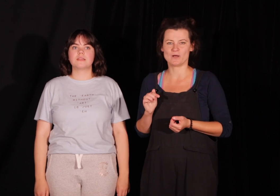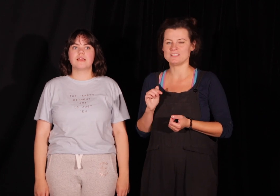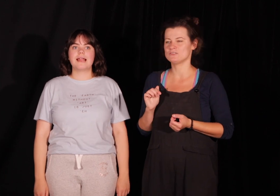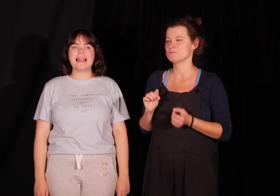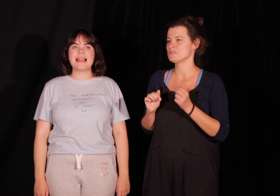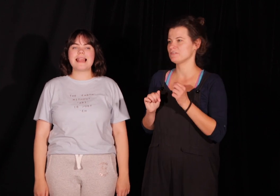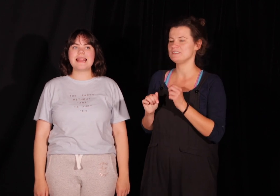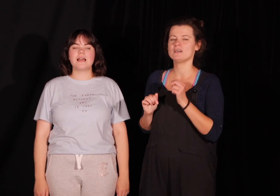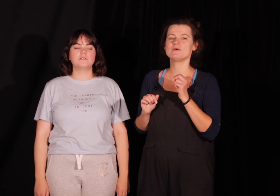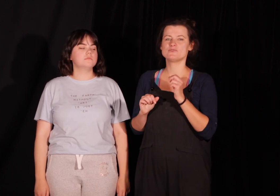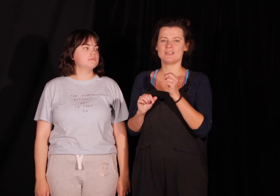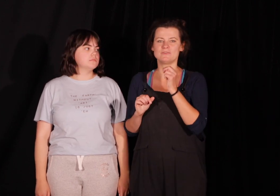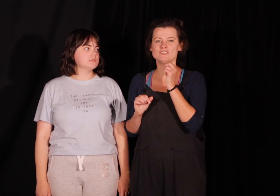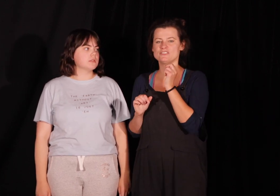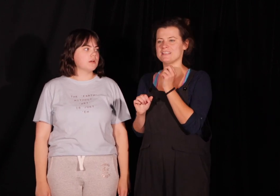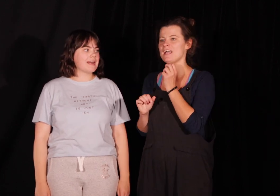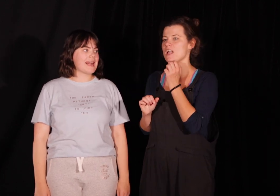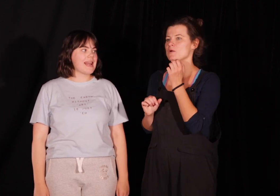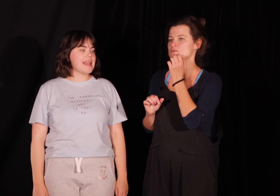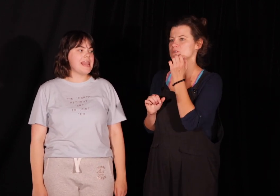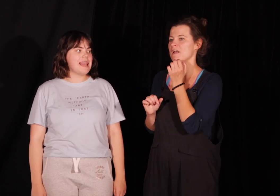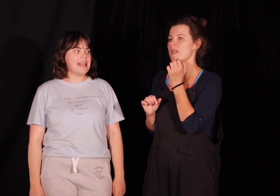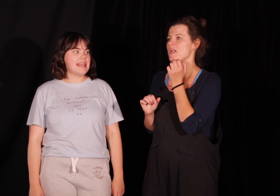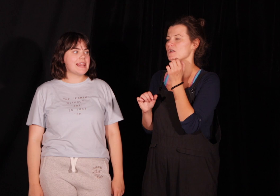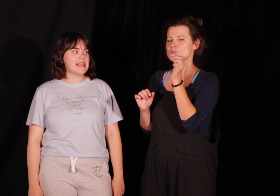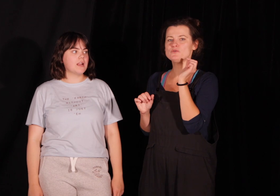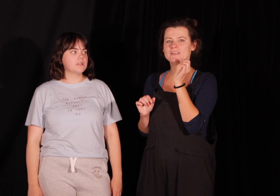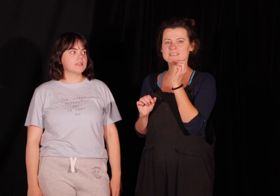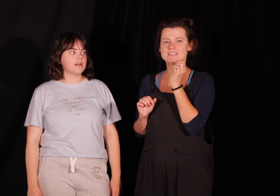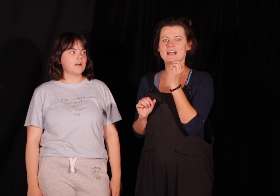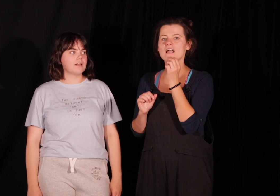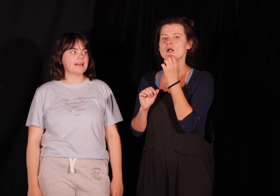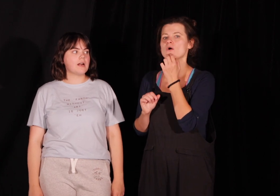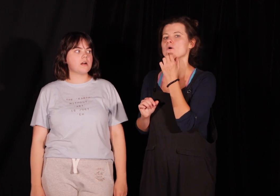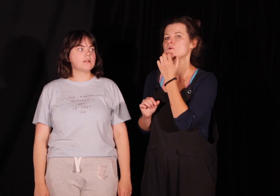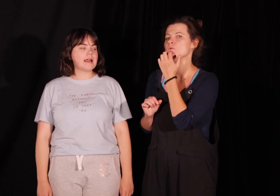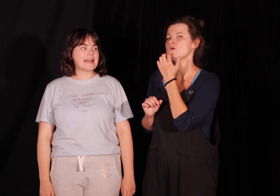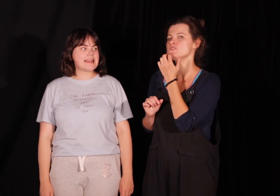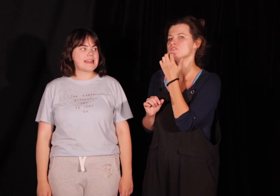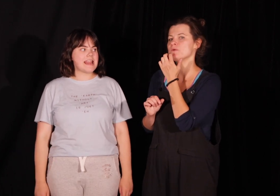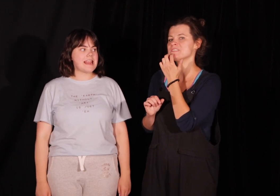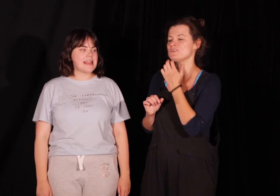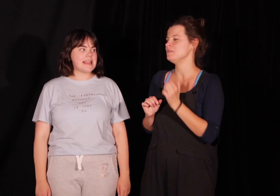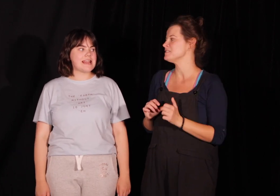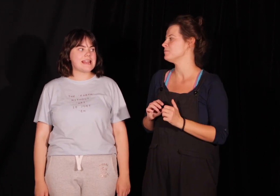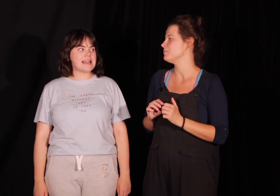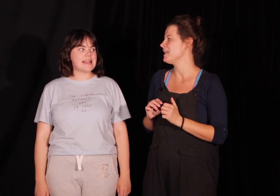słuchajcie. To jest bardzo fajne, przyjemne ćwiczenie. Musimy końcówkę języka ułożyć sobie za dolnymi zębami.